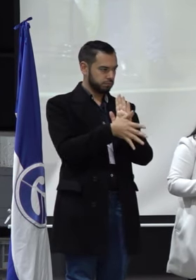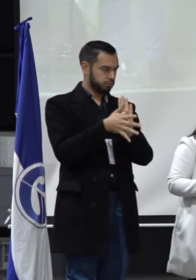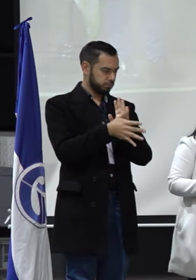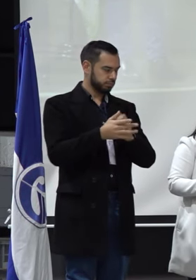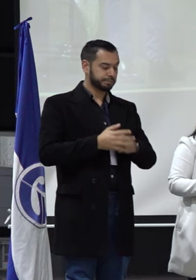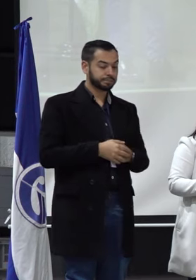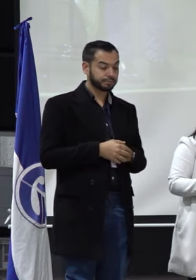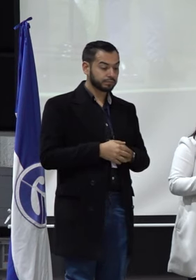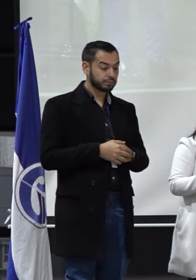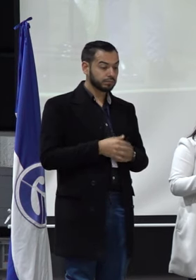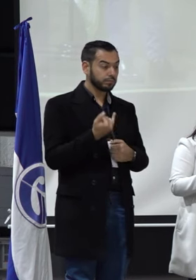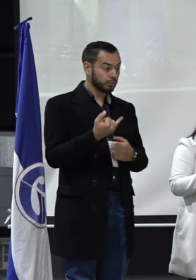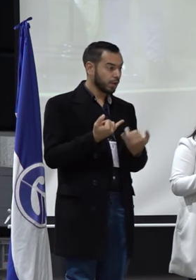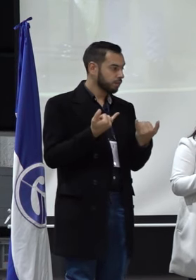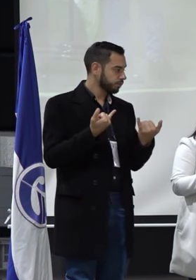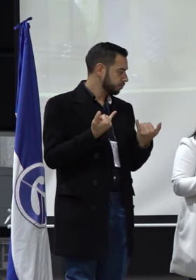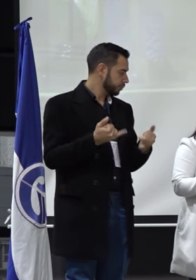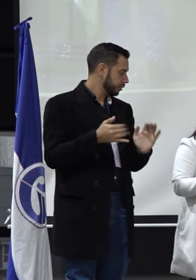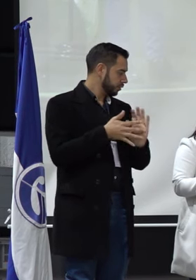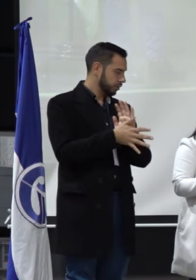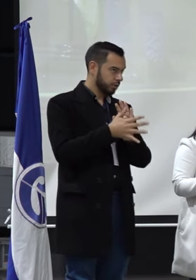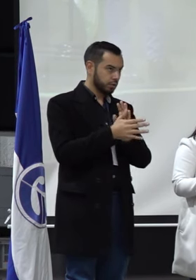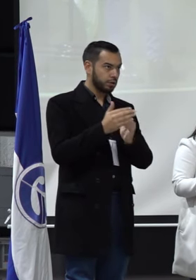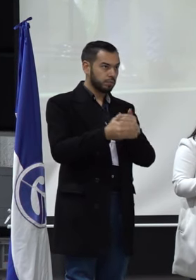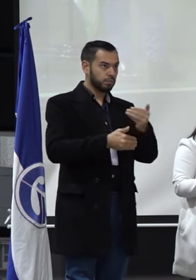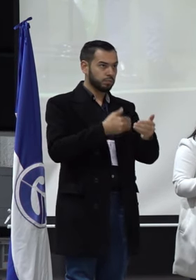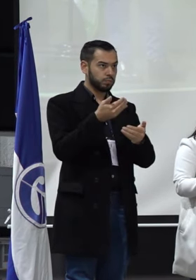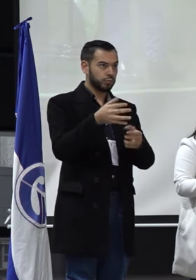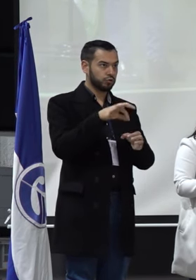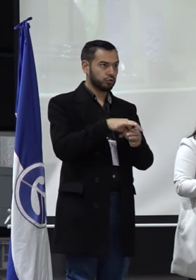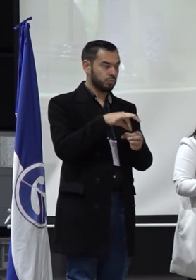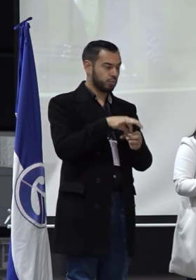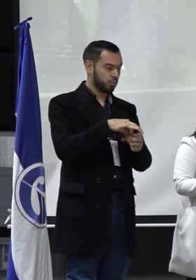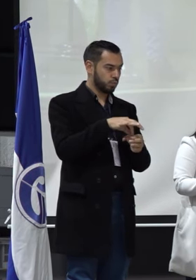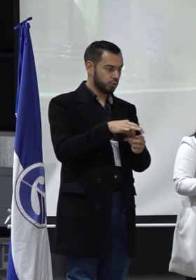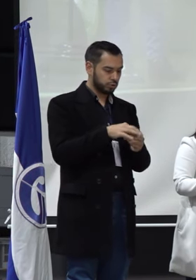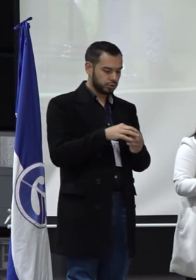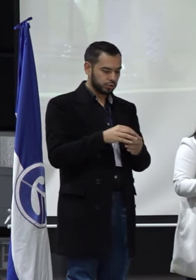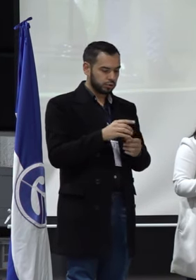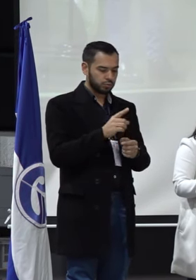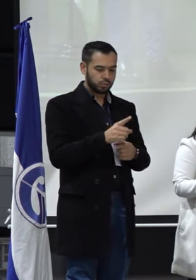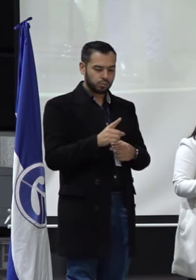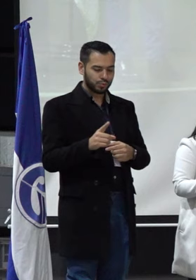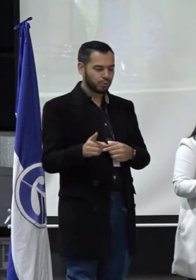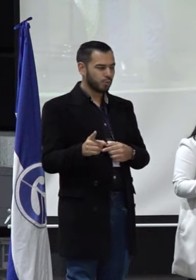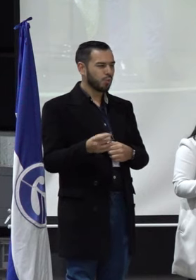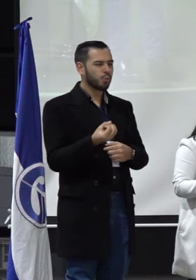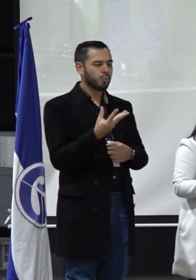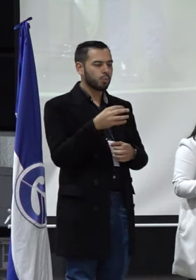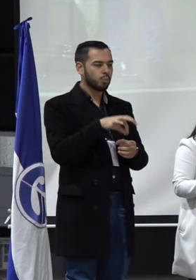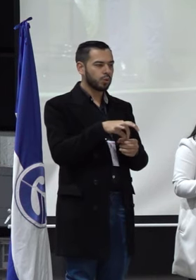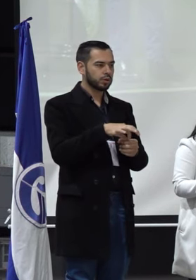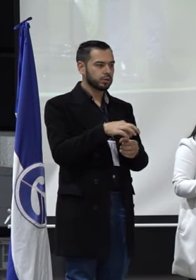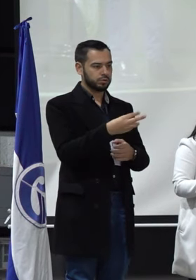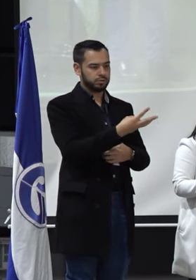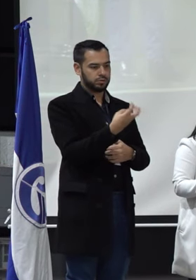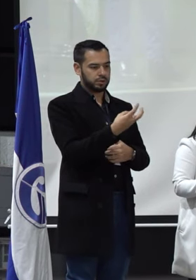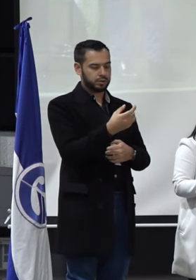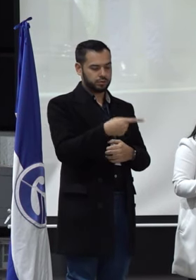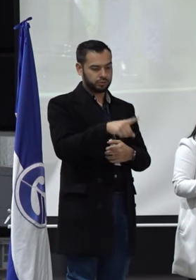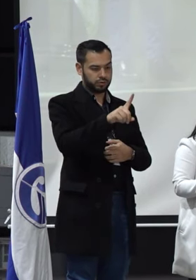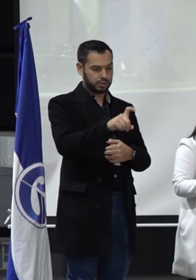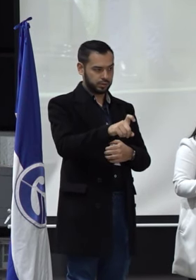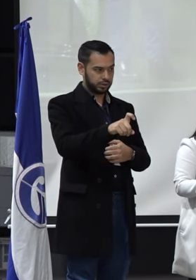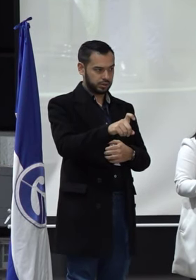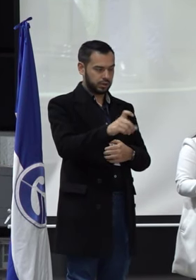Siendo así, informamos que durante el proceso de votación se registraron 316 votos